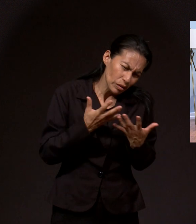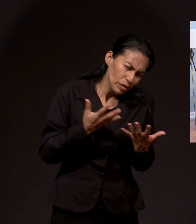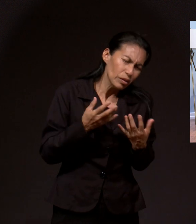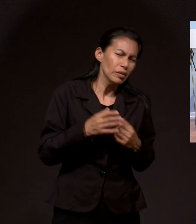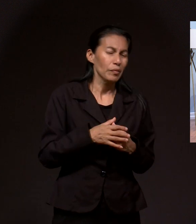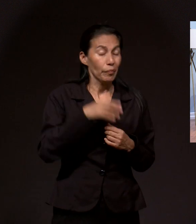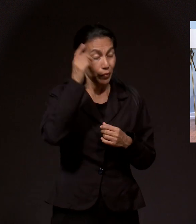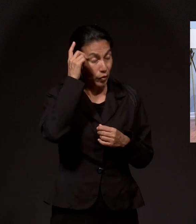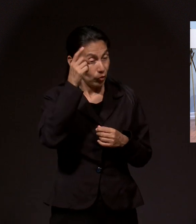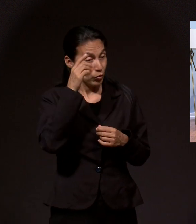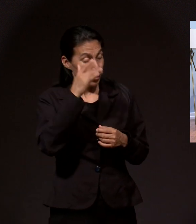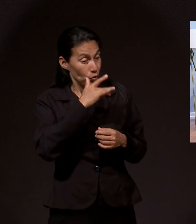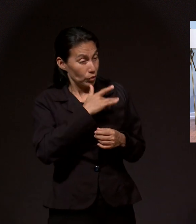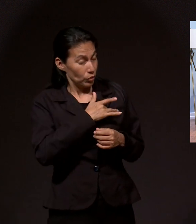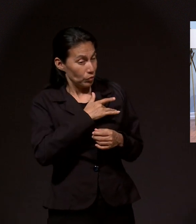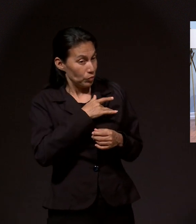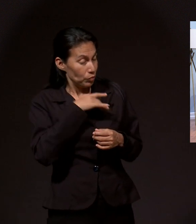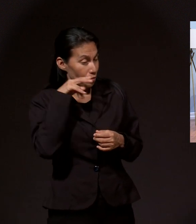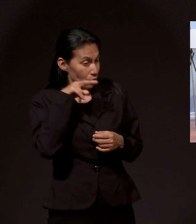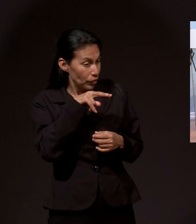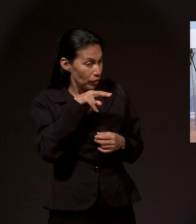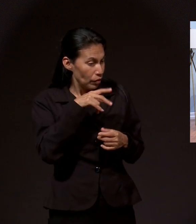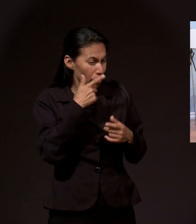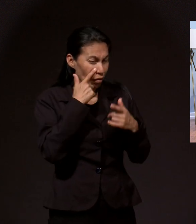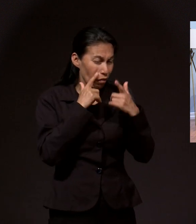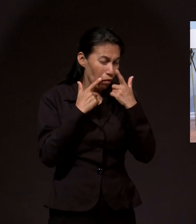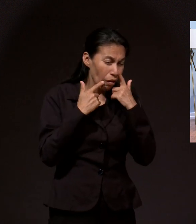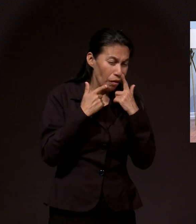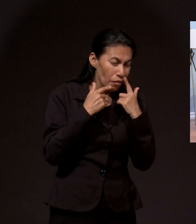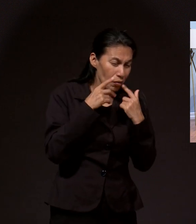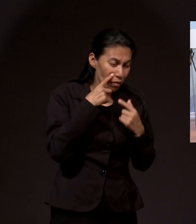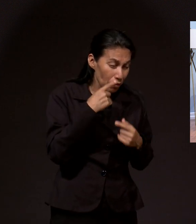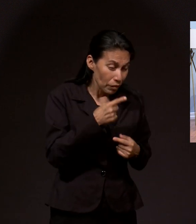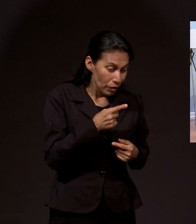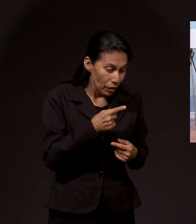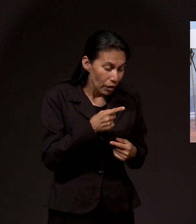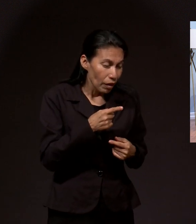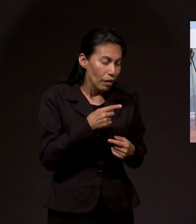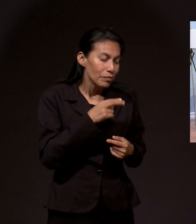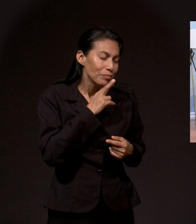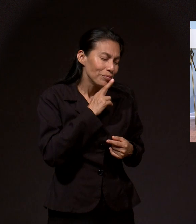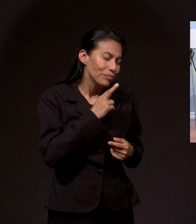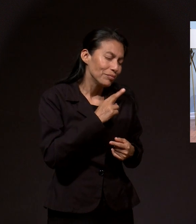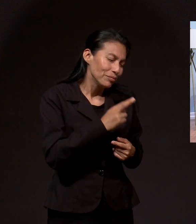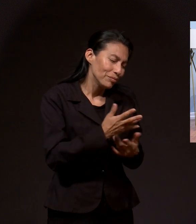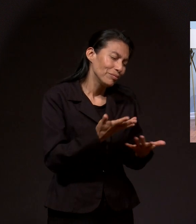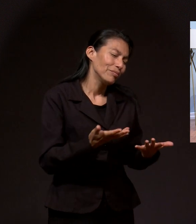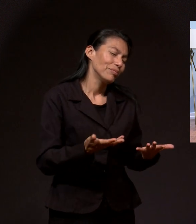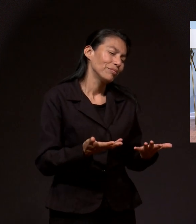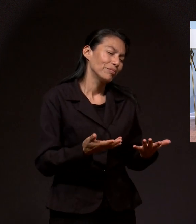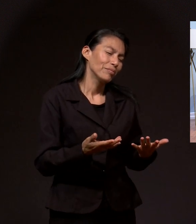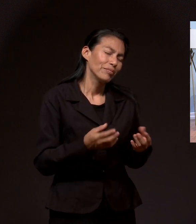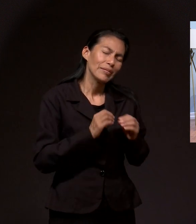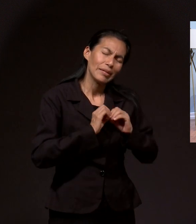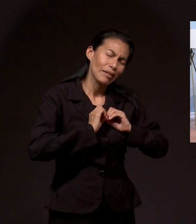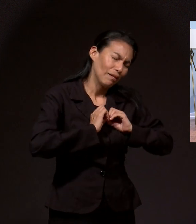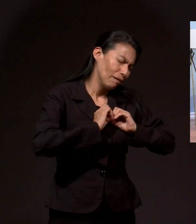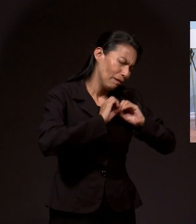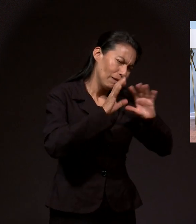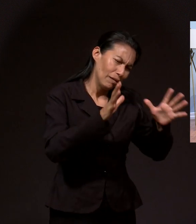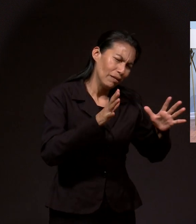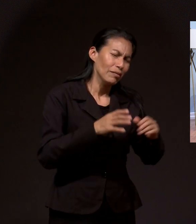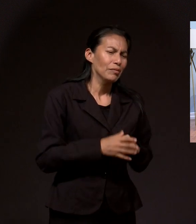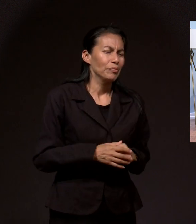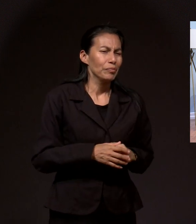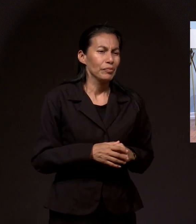Y Dios que mira tu corazón, ve tus lágrimas, no te deja sin una respuesta. Sino que te da